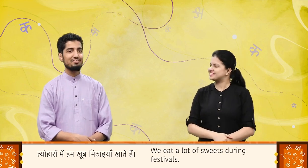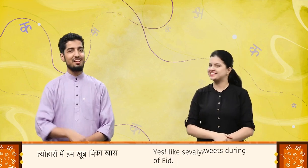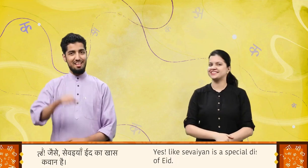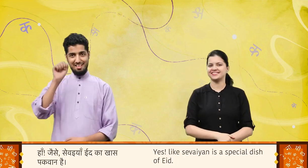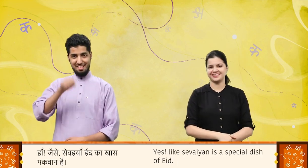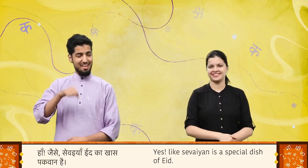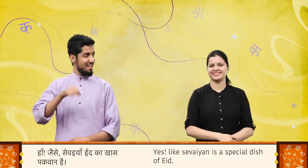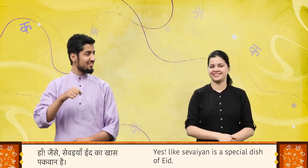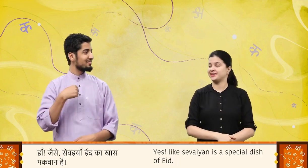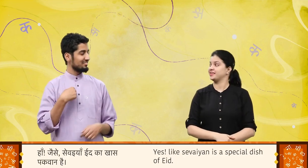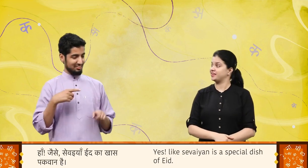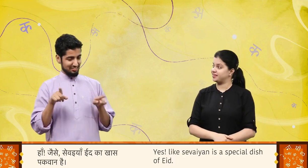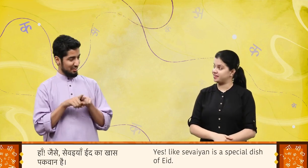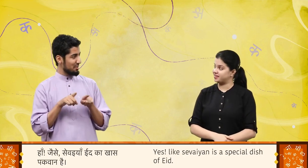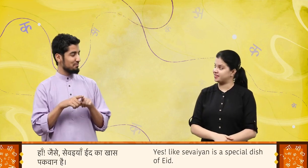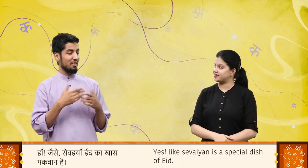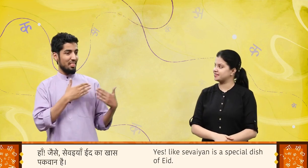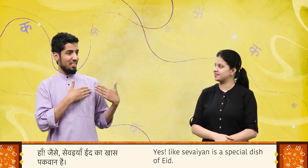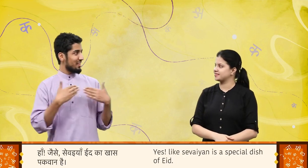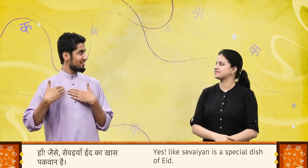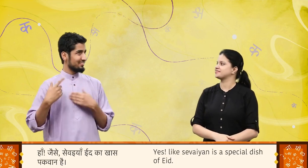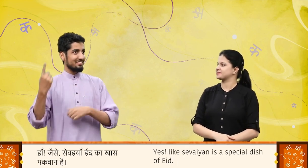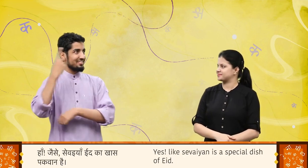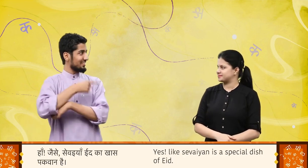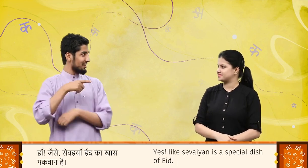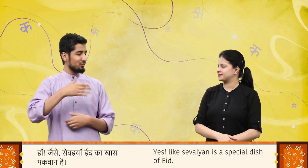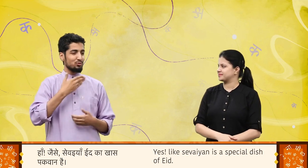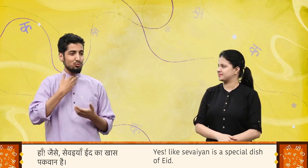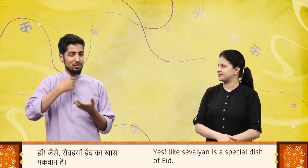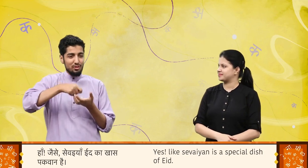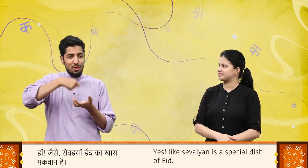हाँ, जैसे सेवईयां एद का खास पकवान है